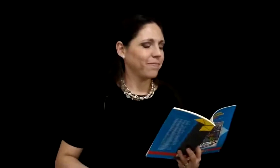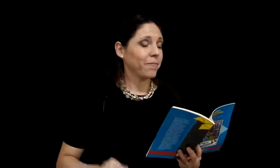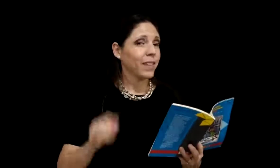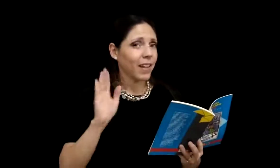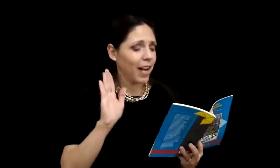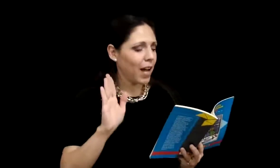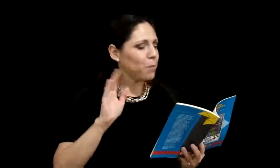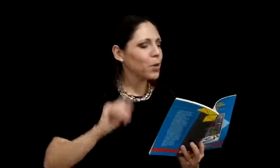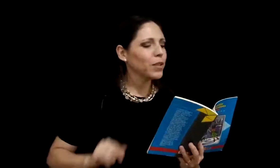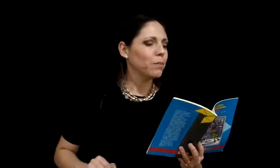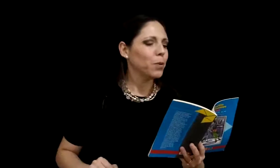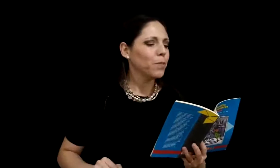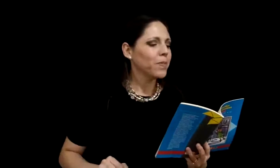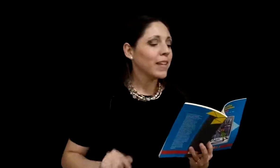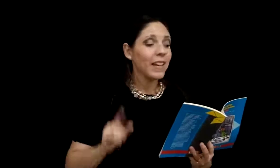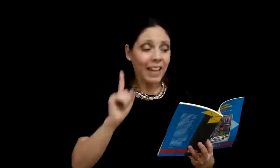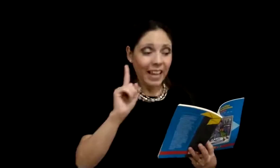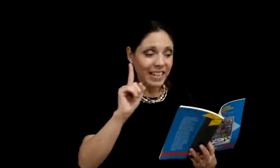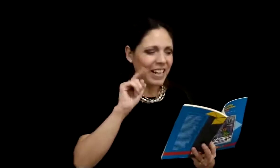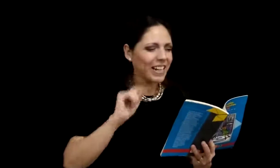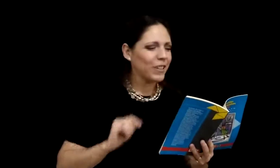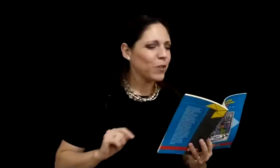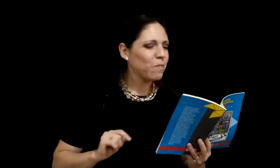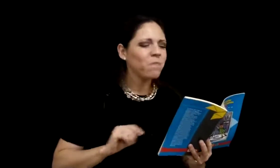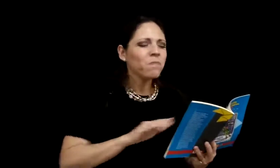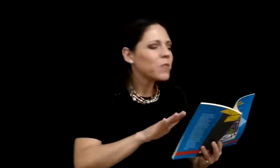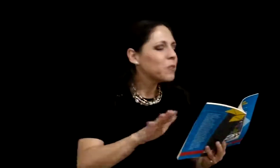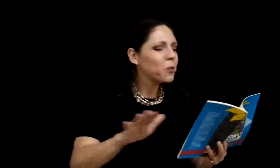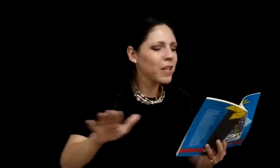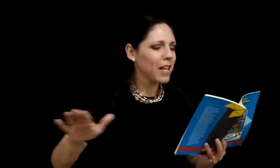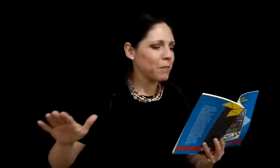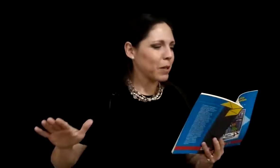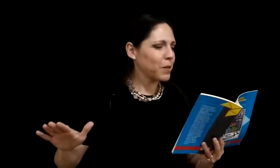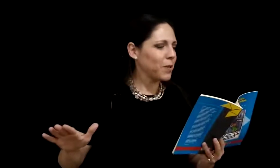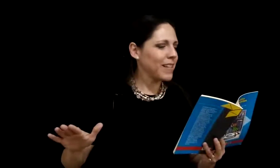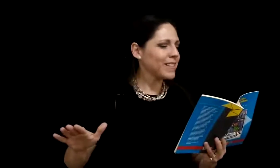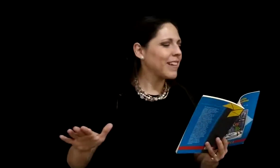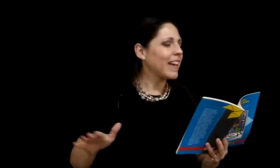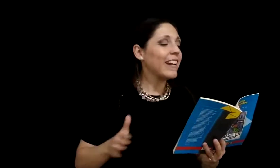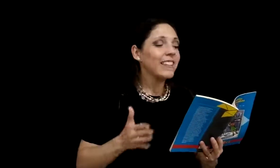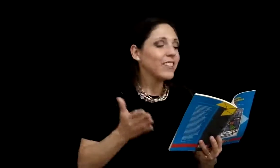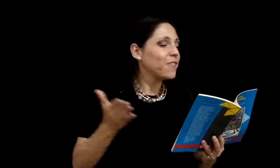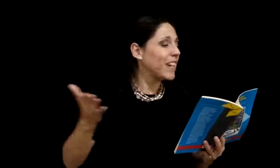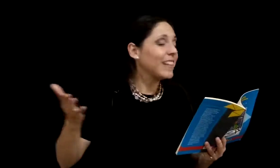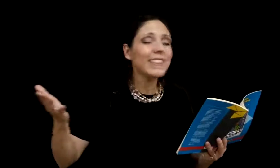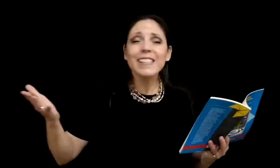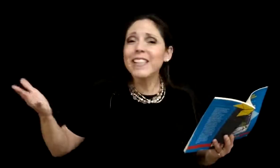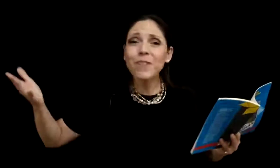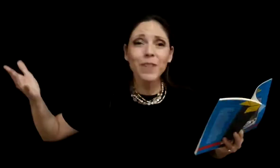Al poco tiempo, en el reino, todas las personas eran diferentes y